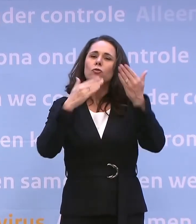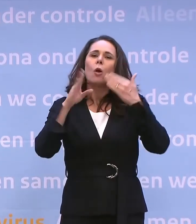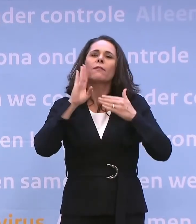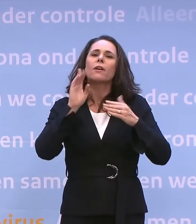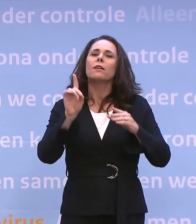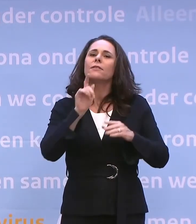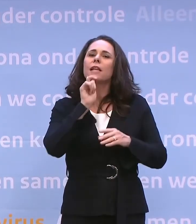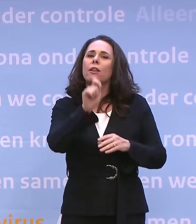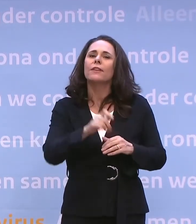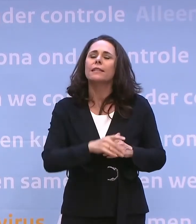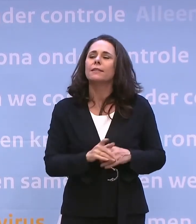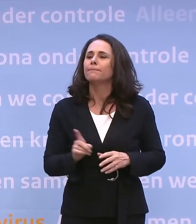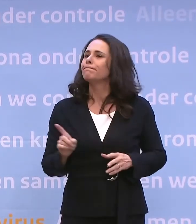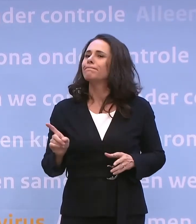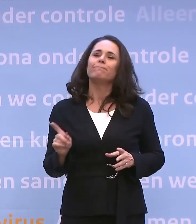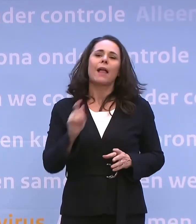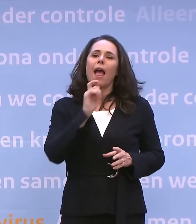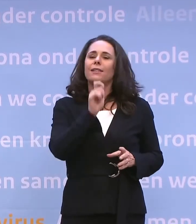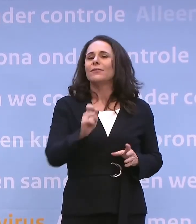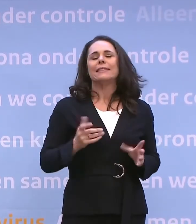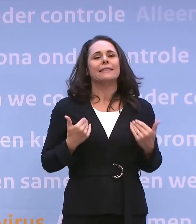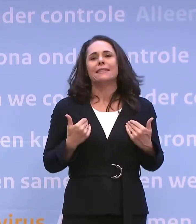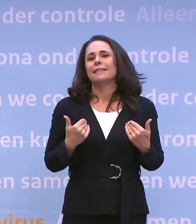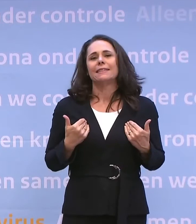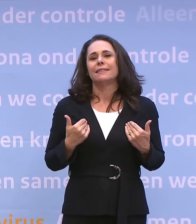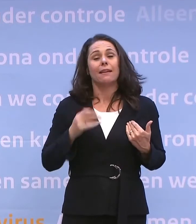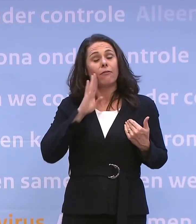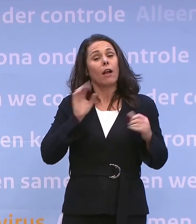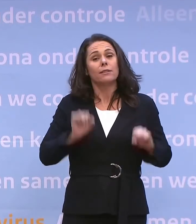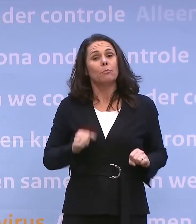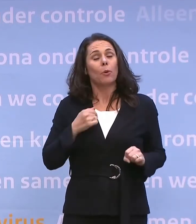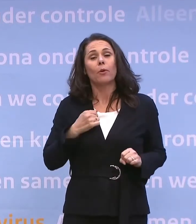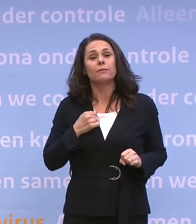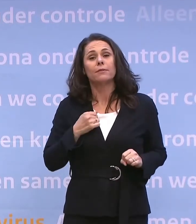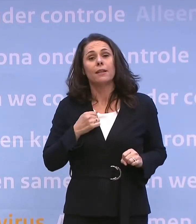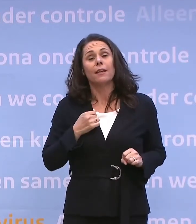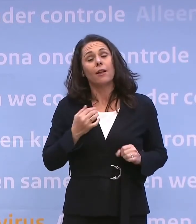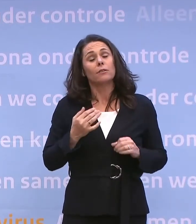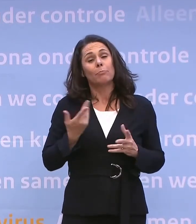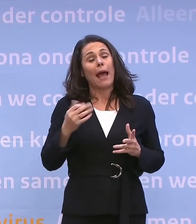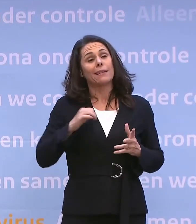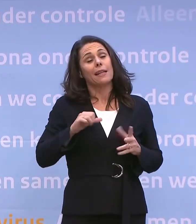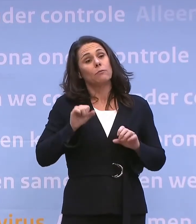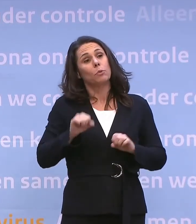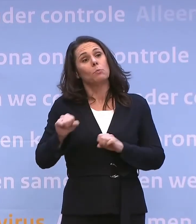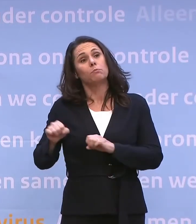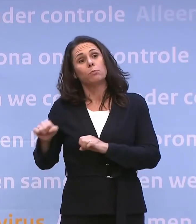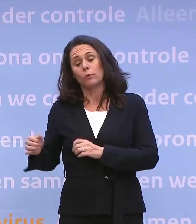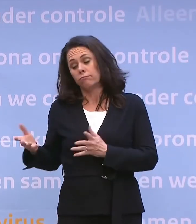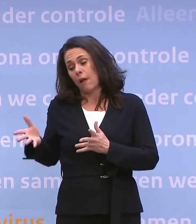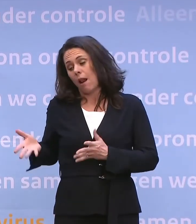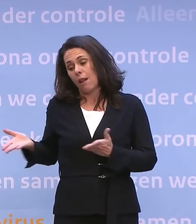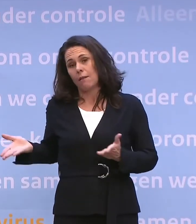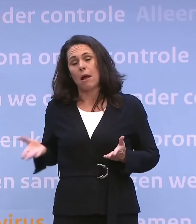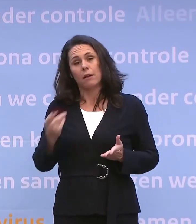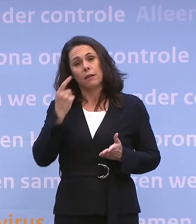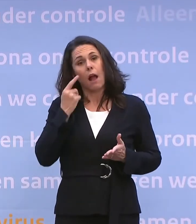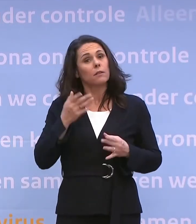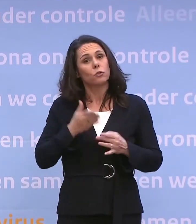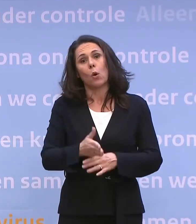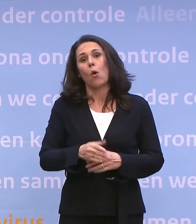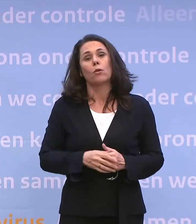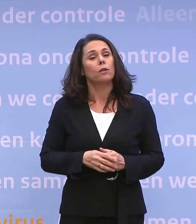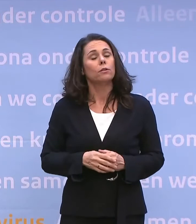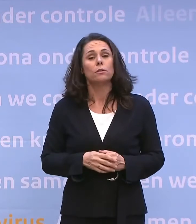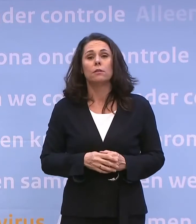door? Er is geen advies over. Ik ga geen vakanties verder boeken. Ik had een paar dingetjes geboekt staan. Maar goed, kans natuurlijk aanwezig dat dat niet